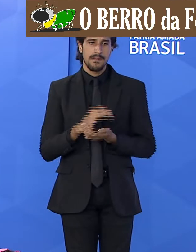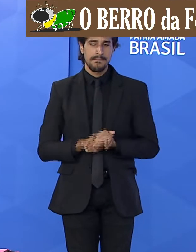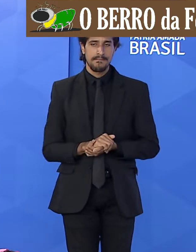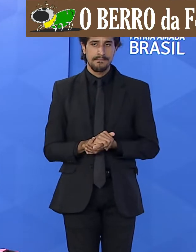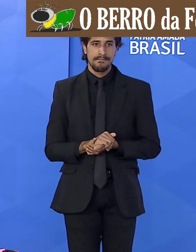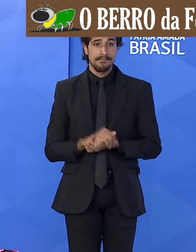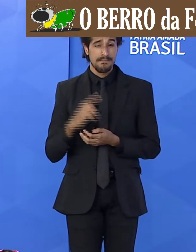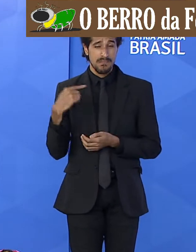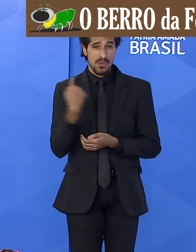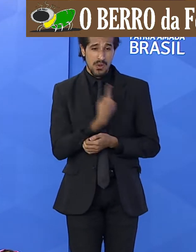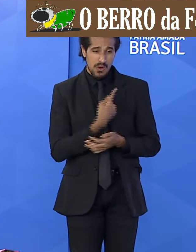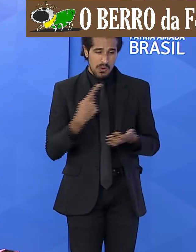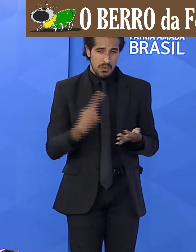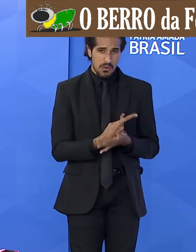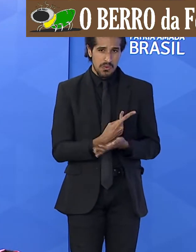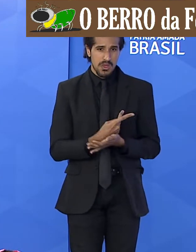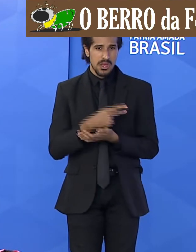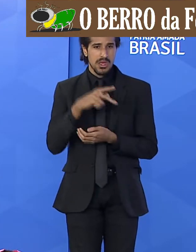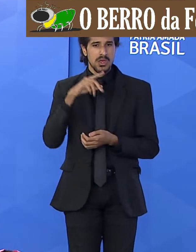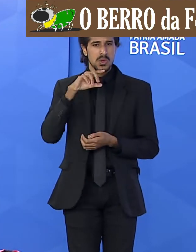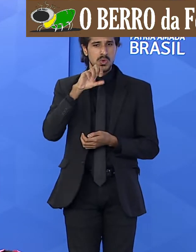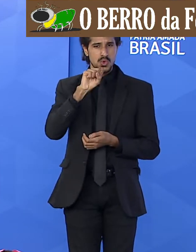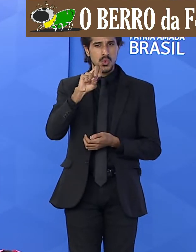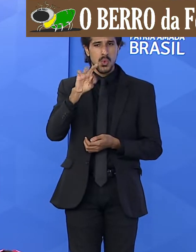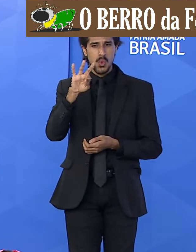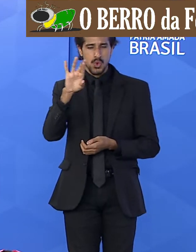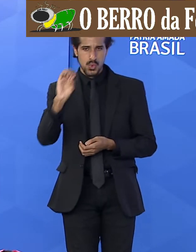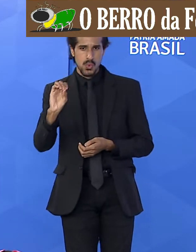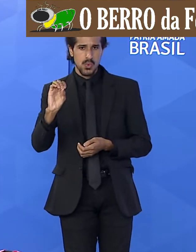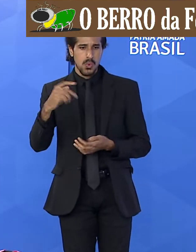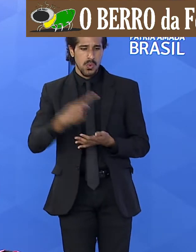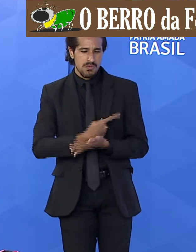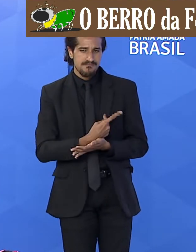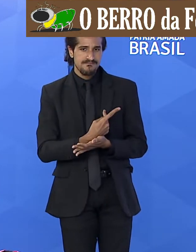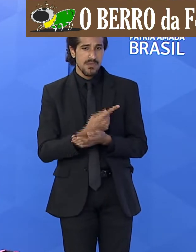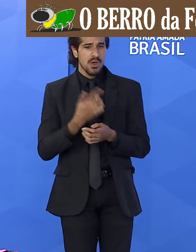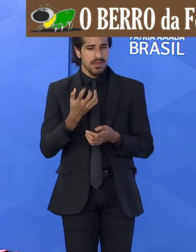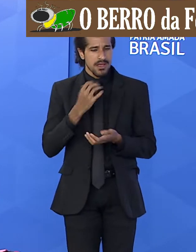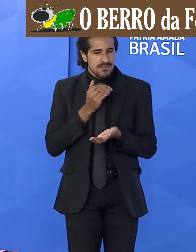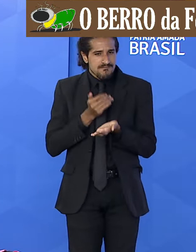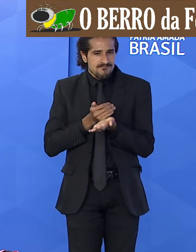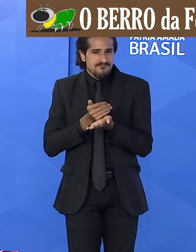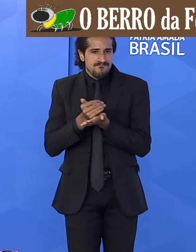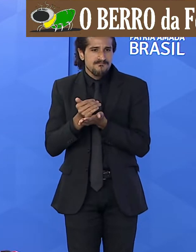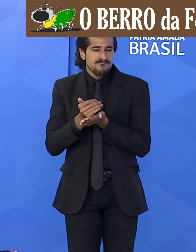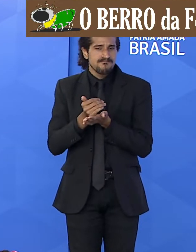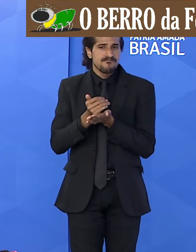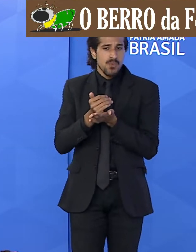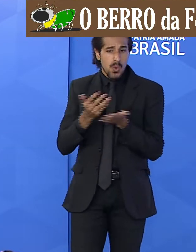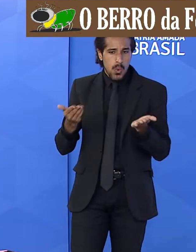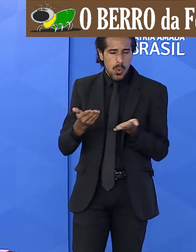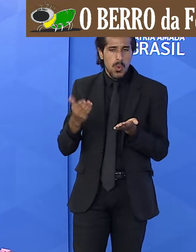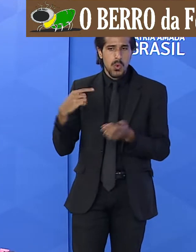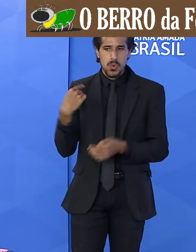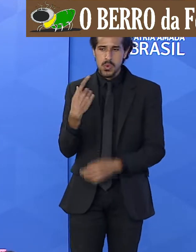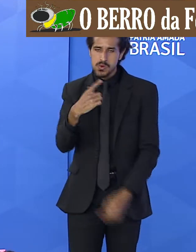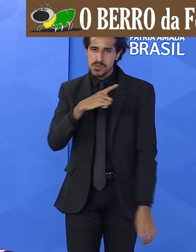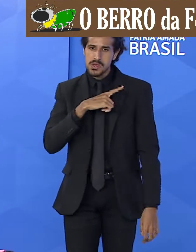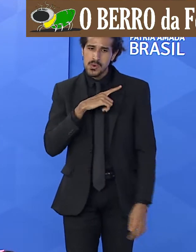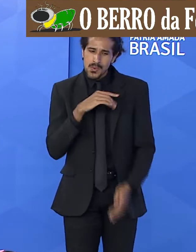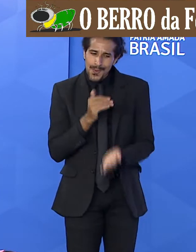somos afetadas com esse surto e queremos sim um início e hoje nós estamos tendo o início